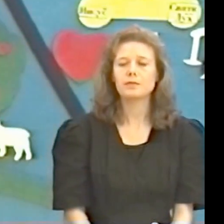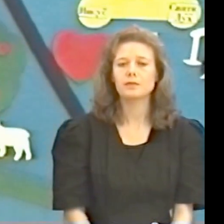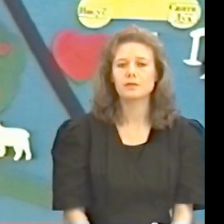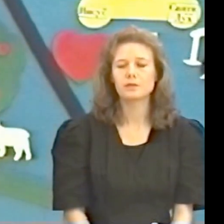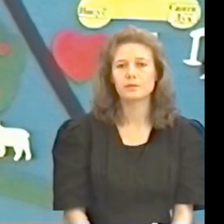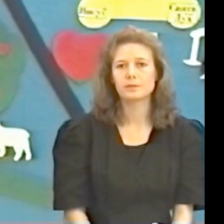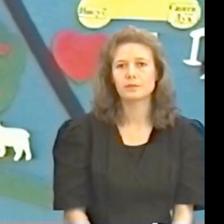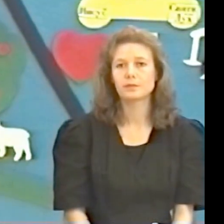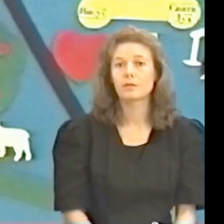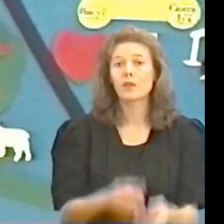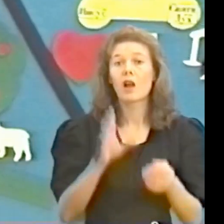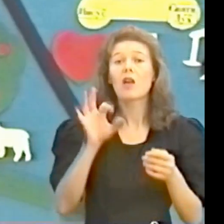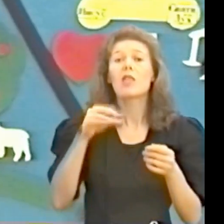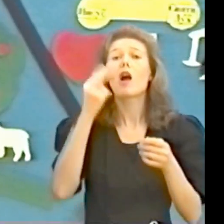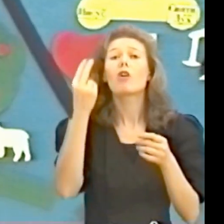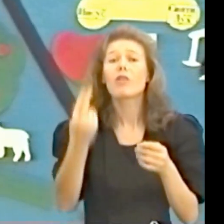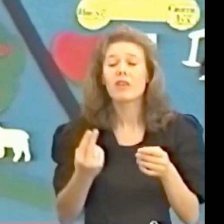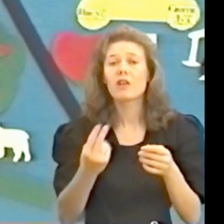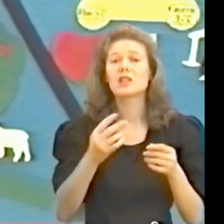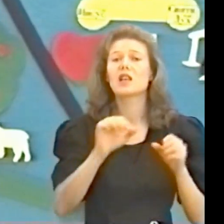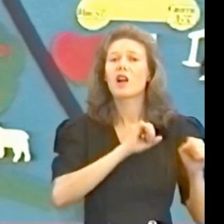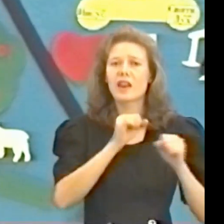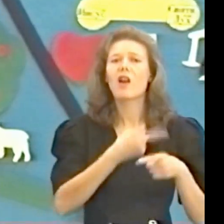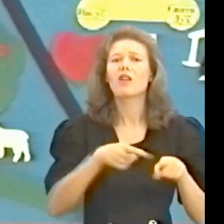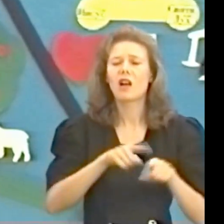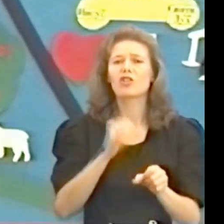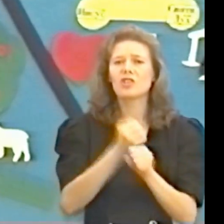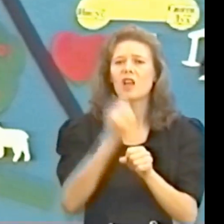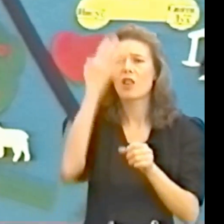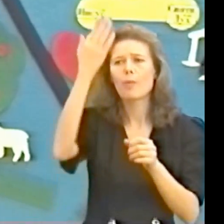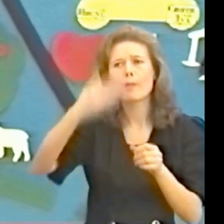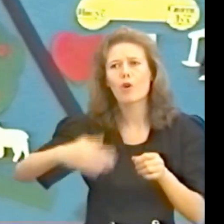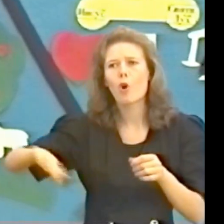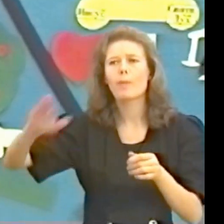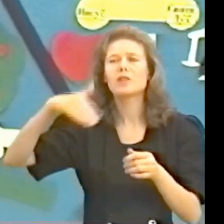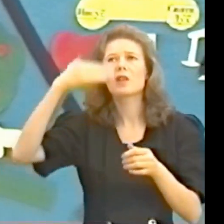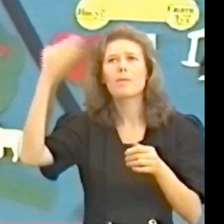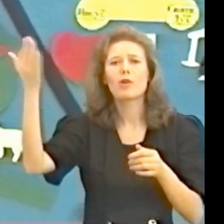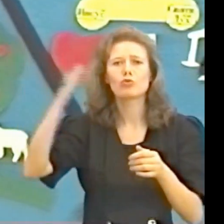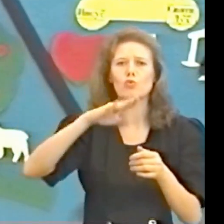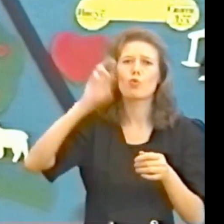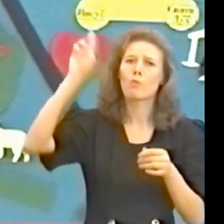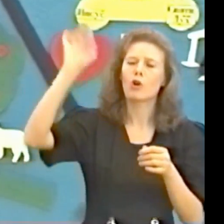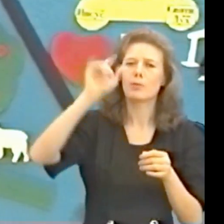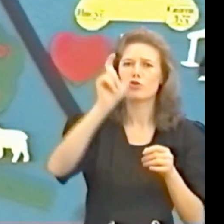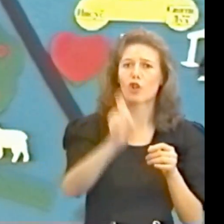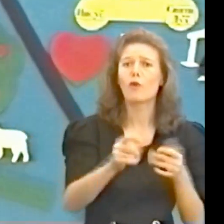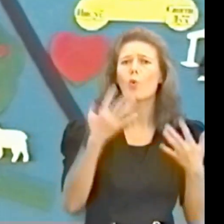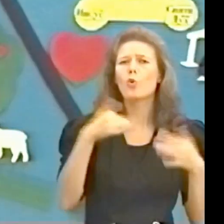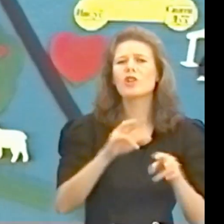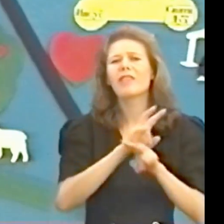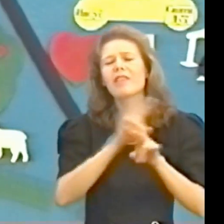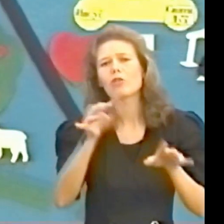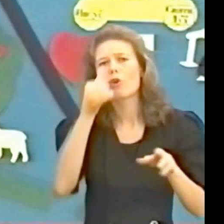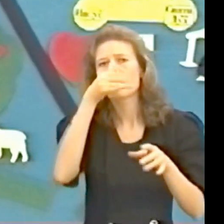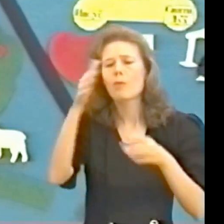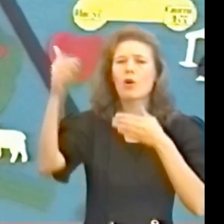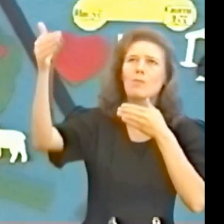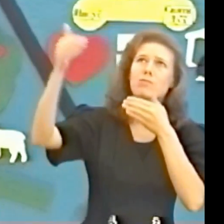наконец грех также произвел пропасть между богом и человеком и уже никто не мог приблизиться к богу так